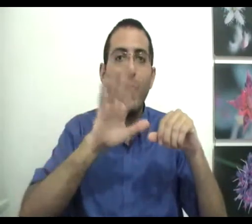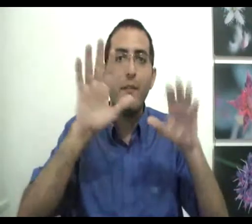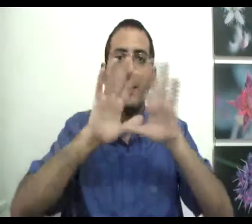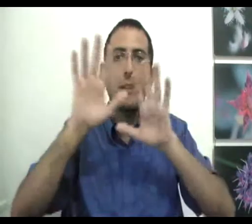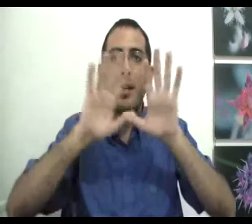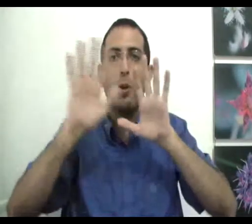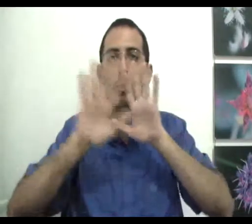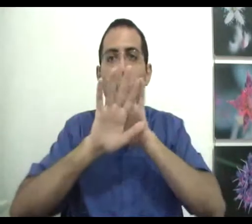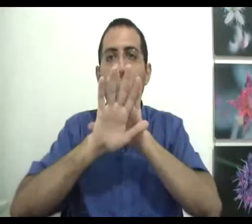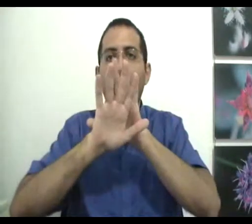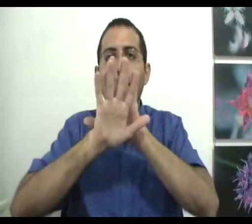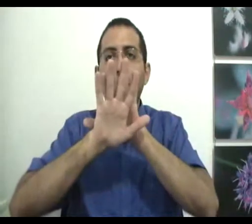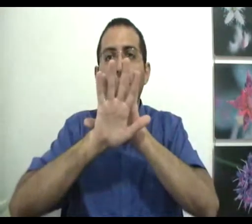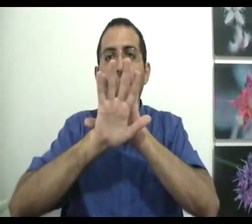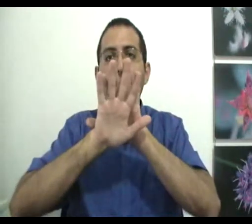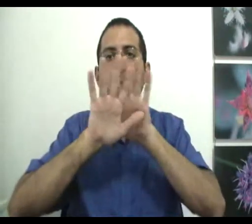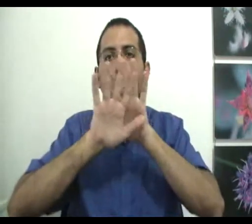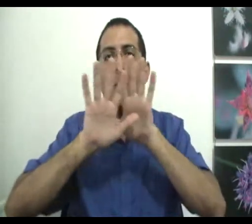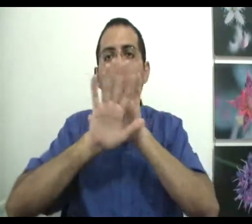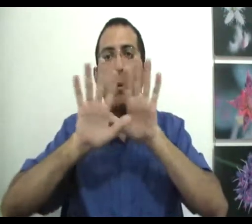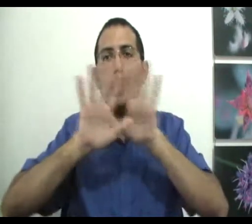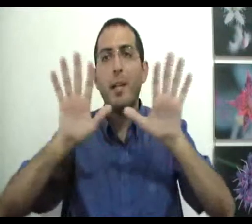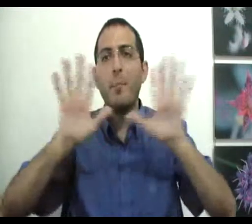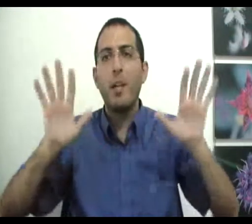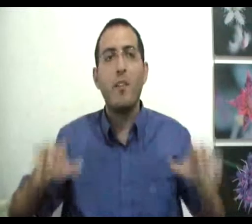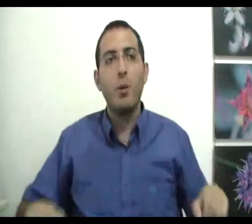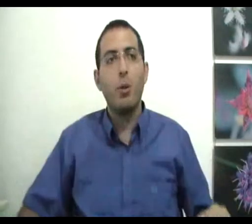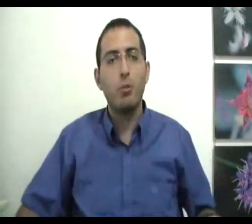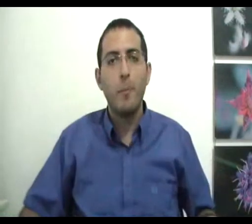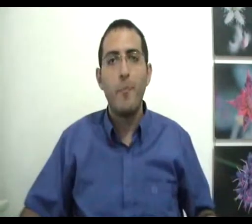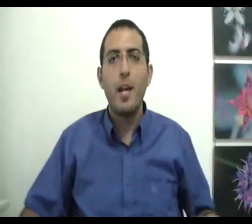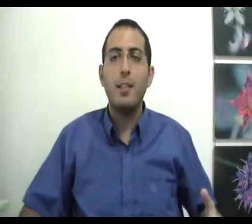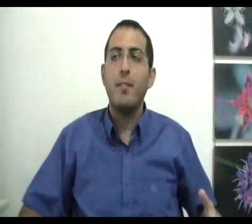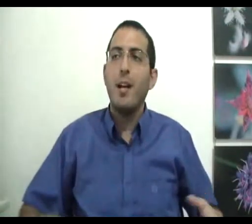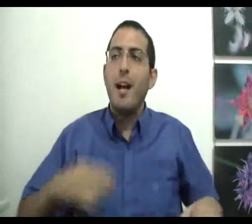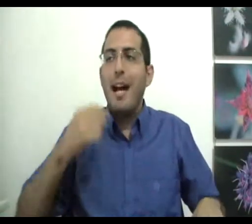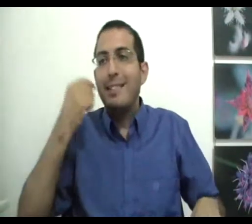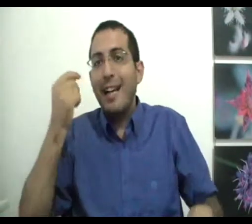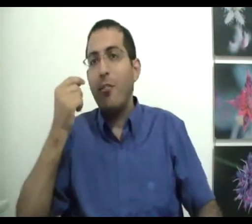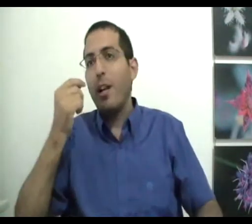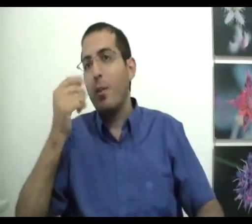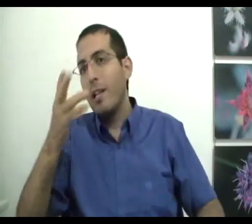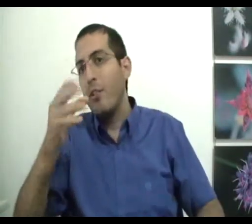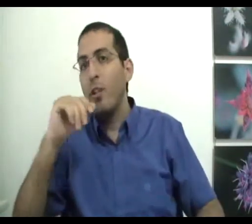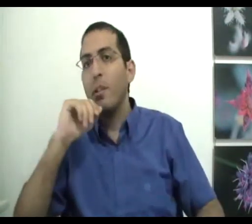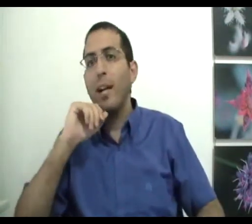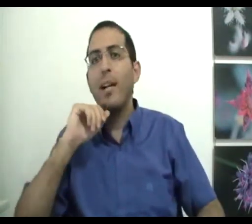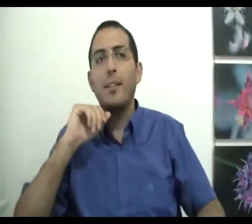חפץ אתה מתחיל לראות אותו את אותו דבר אתה מתחיל לראות אותו בכפילויות עכשיו, השכל שלך יודע שיש להם דבר אחד